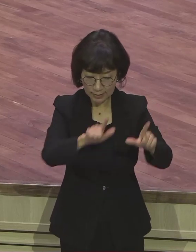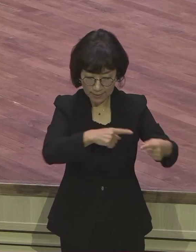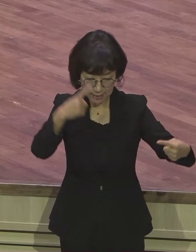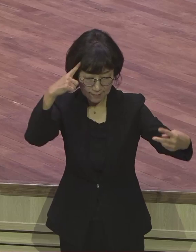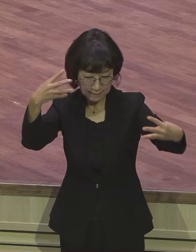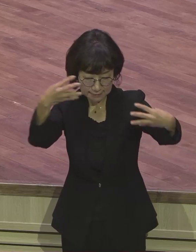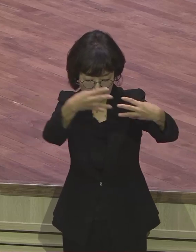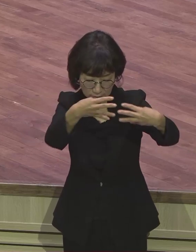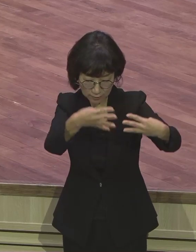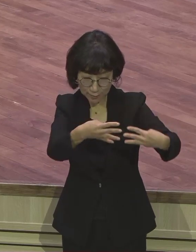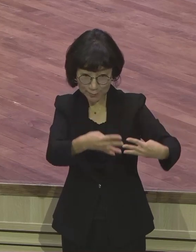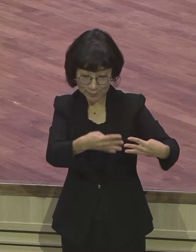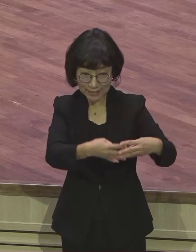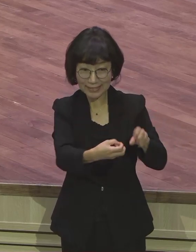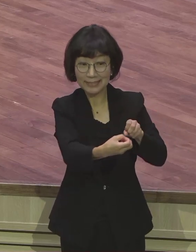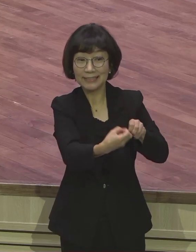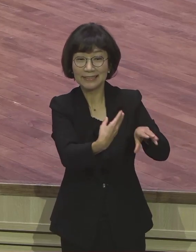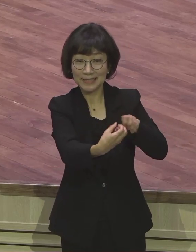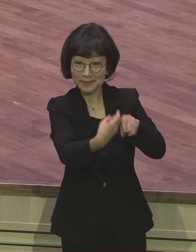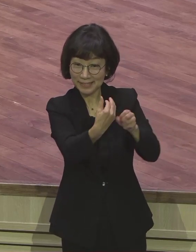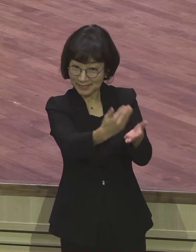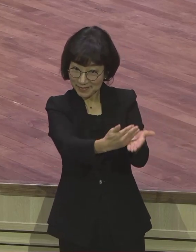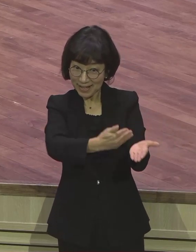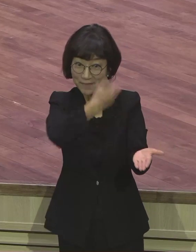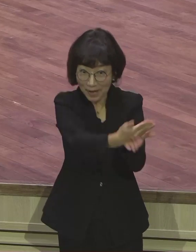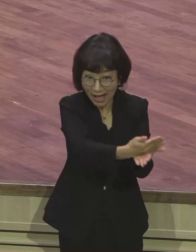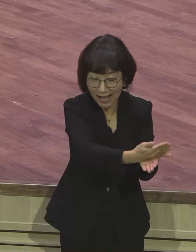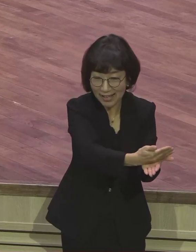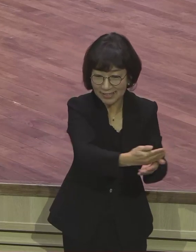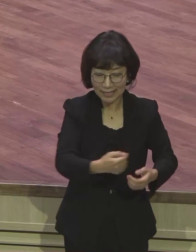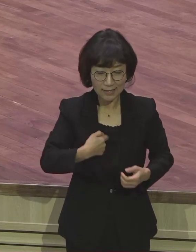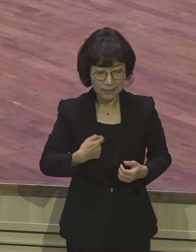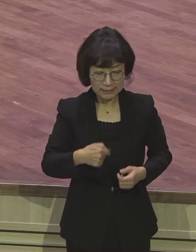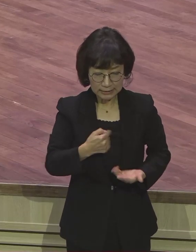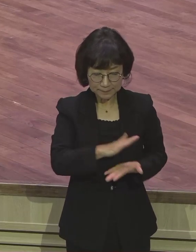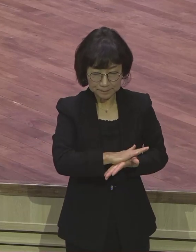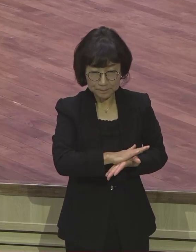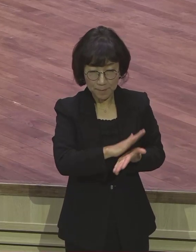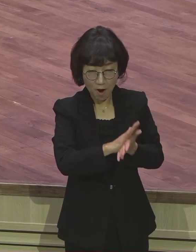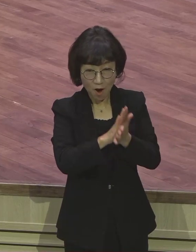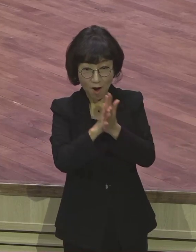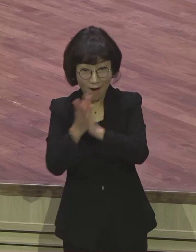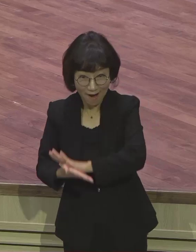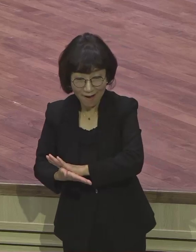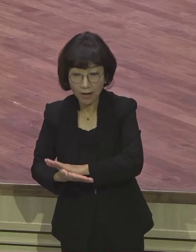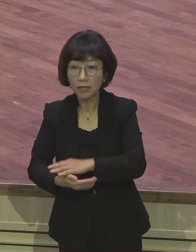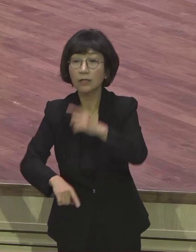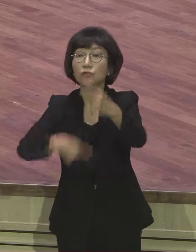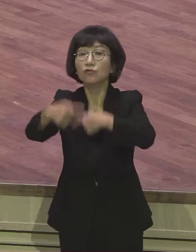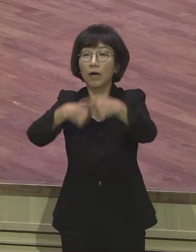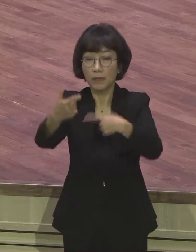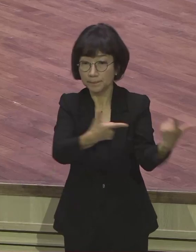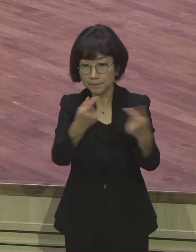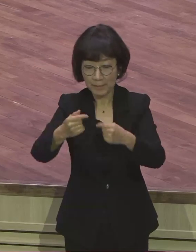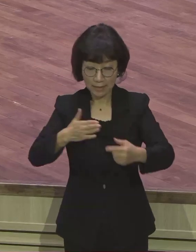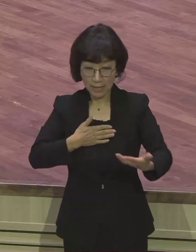적용해 응답을 받은 그래서 내가 변화되고 따라서 내가 변화되고 첫째는